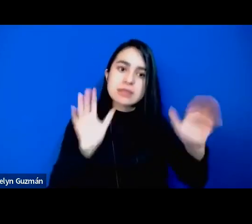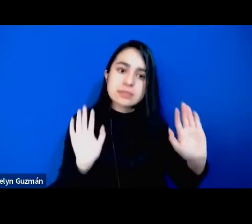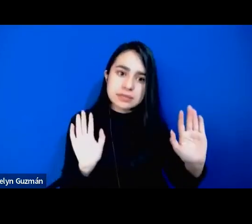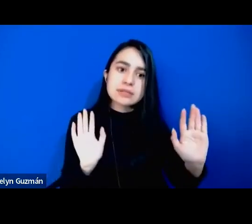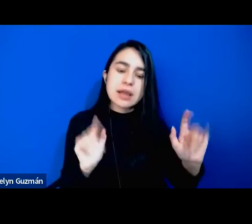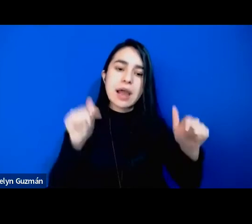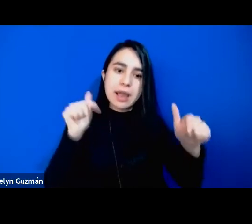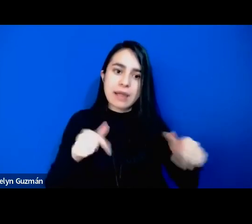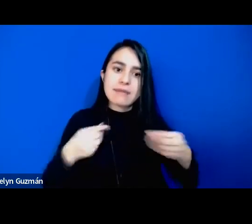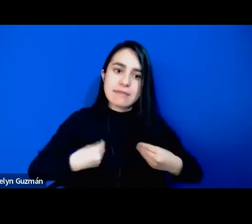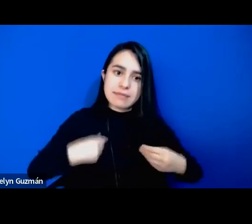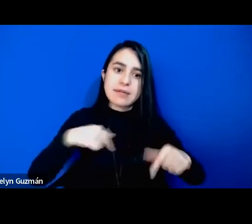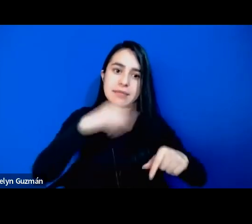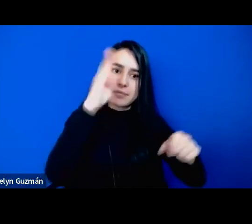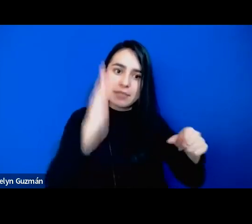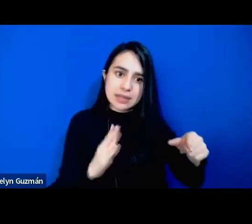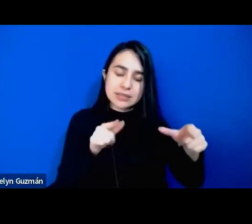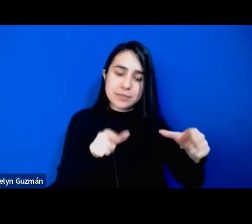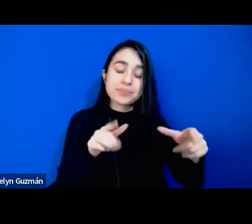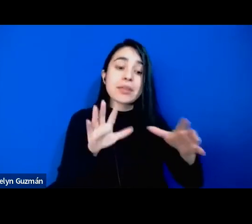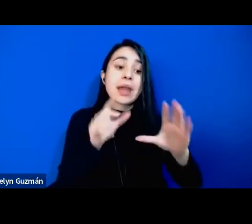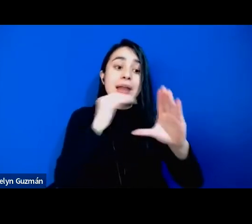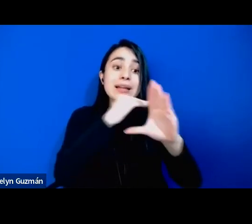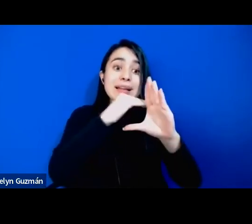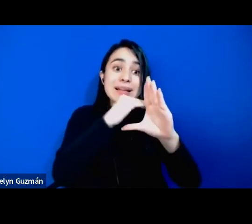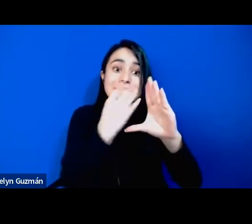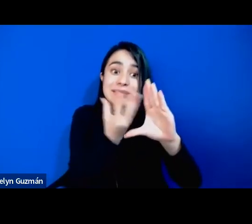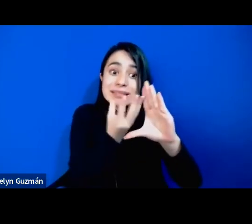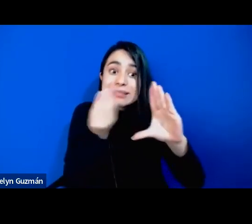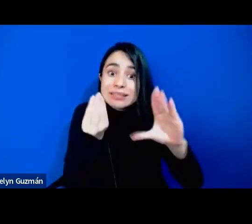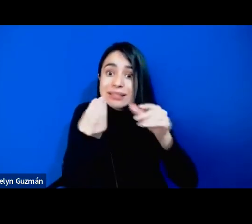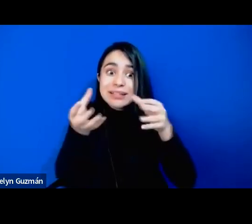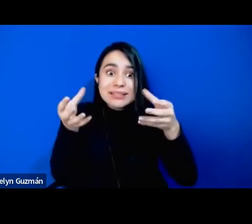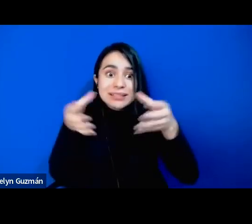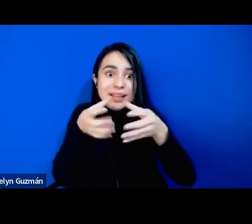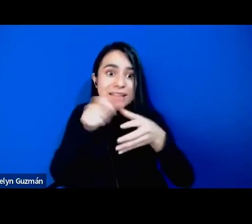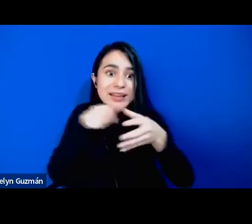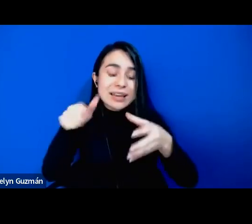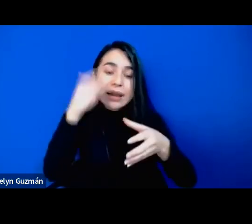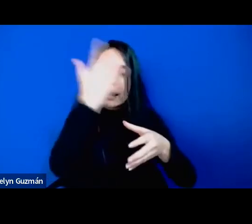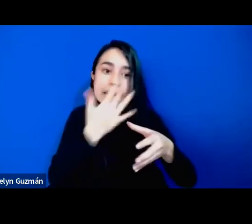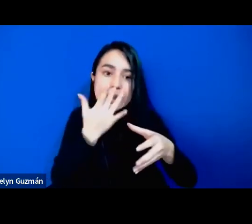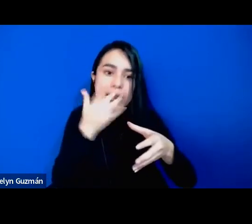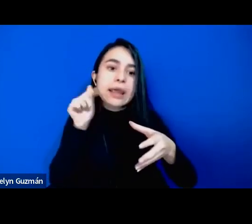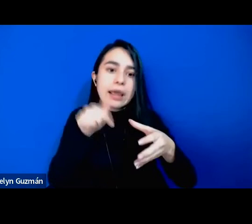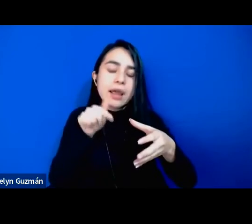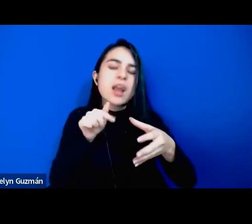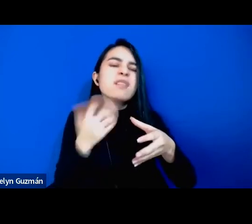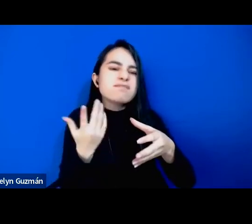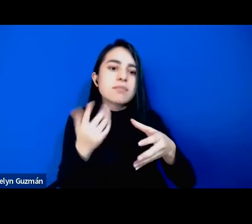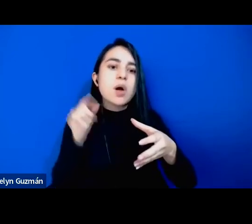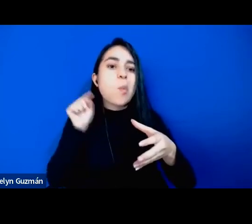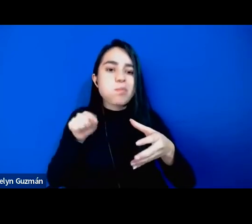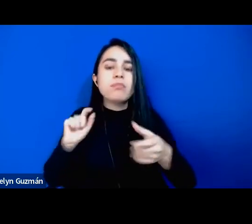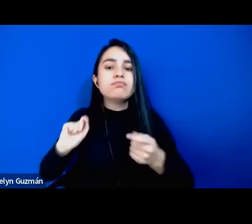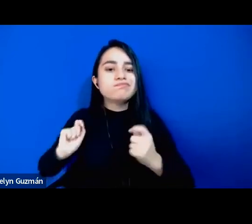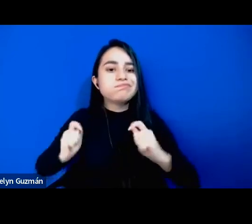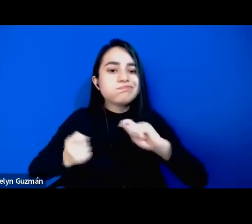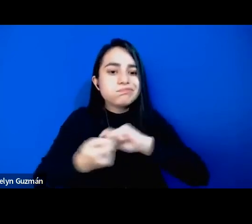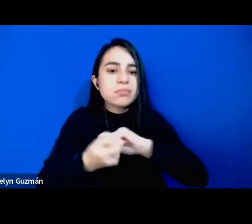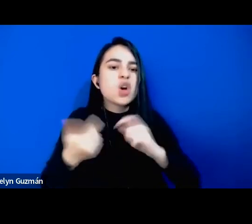negras de clases medias tienen crecido especialmente porque las transformaciones